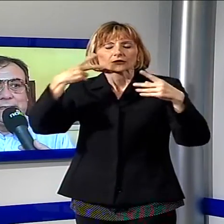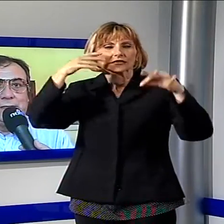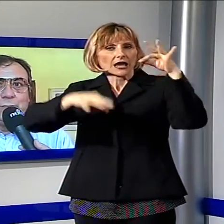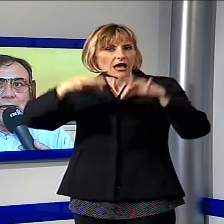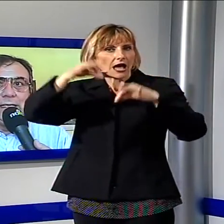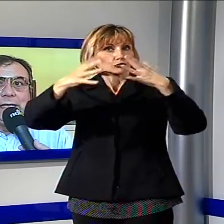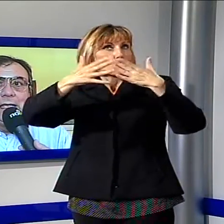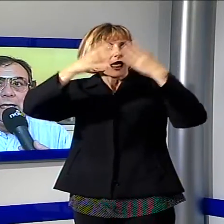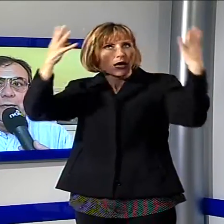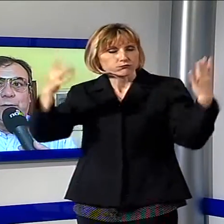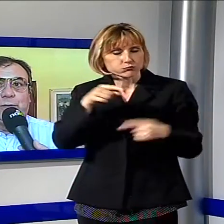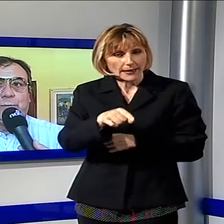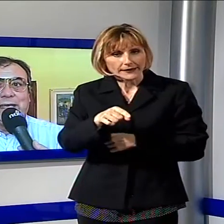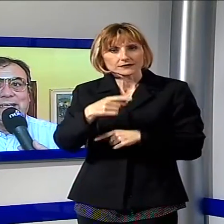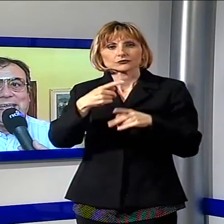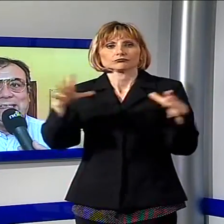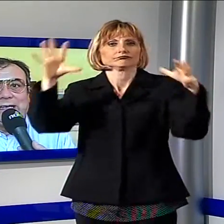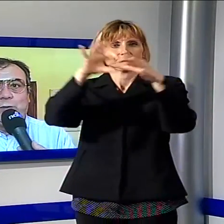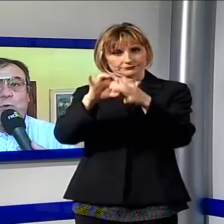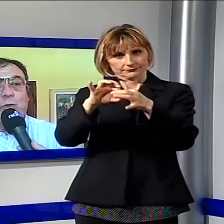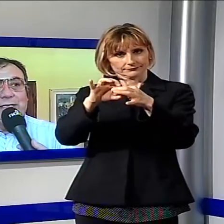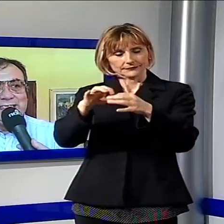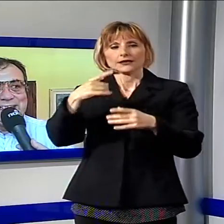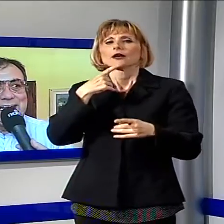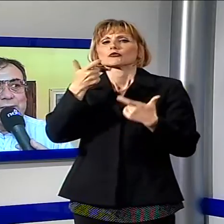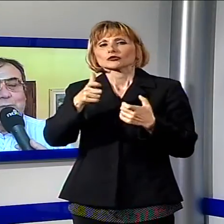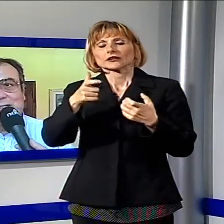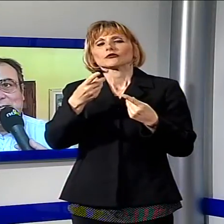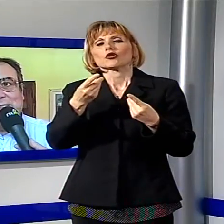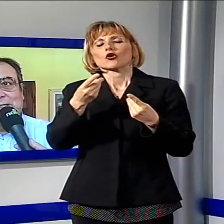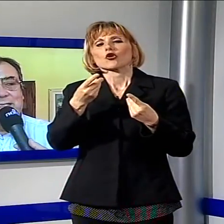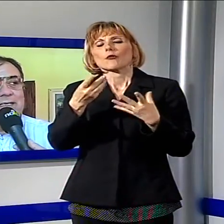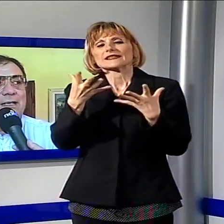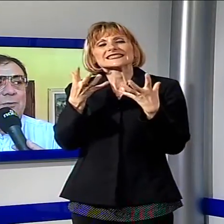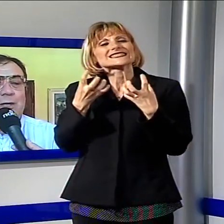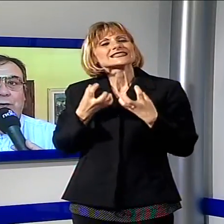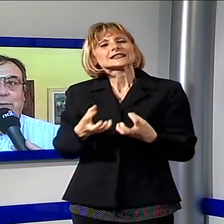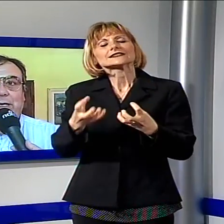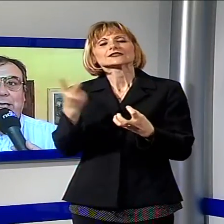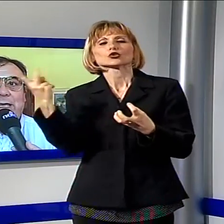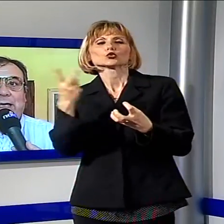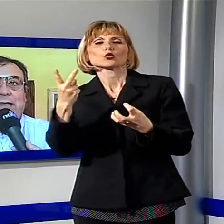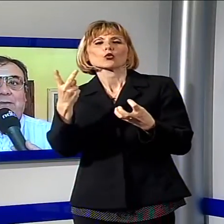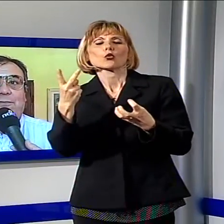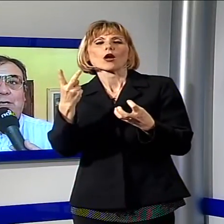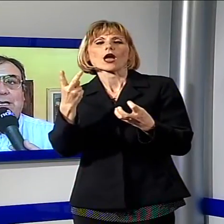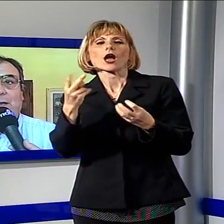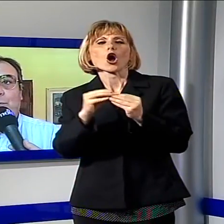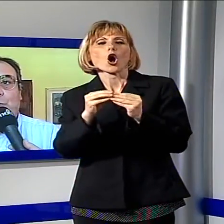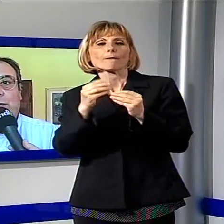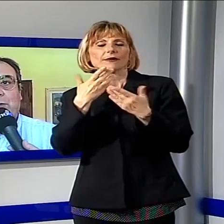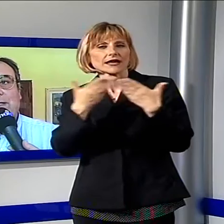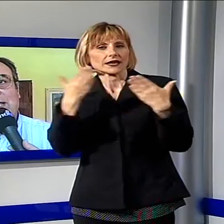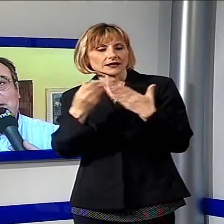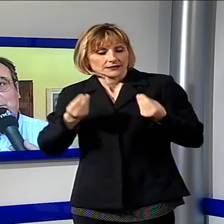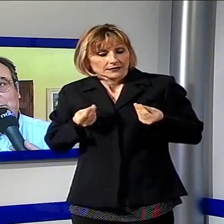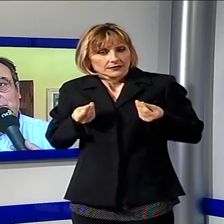teatri normali, proprio per rendere un condensato, una sintesi delle due opere da fornire a un